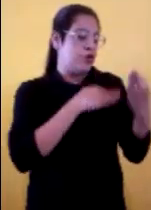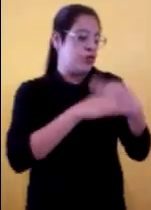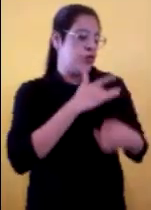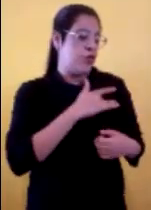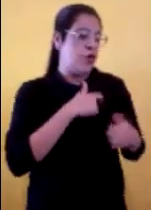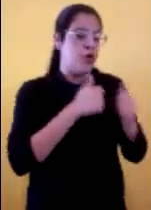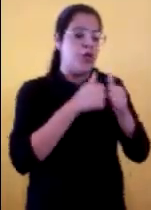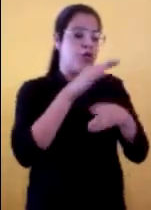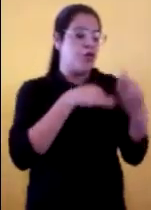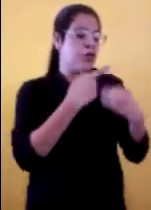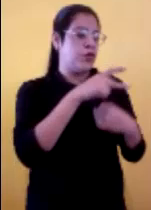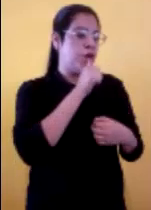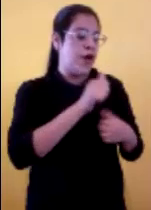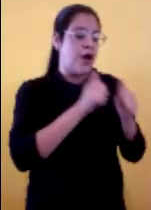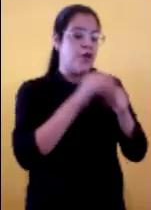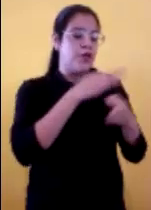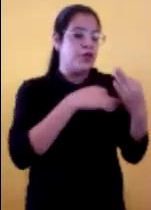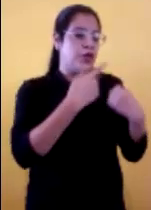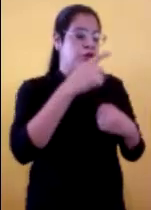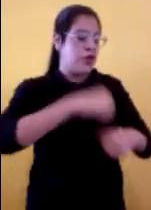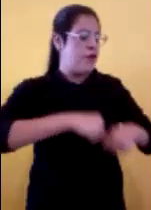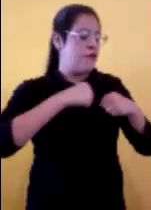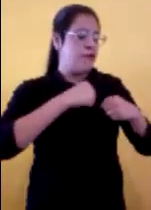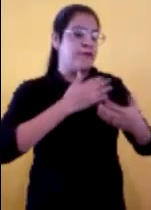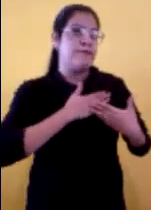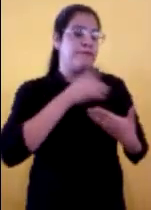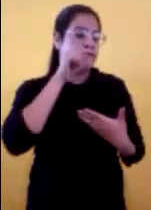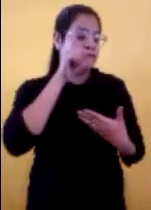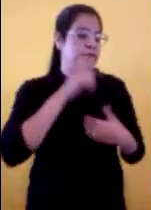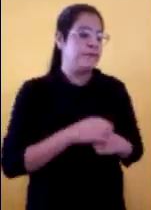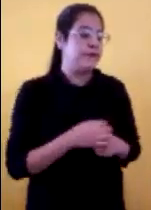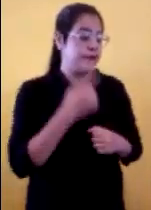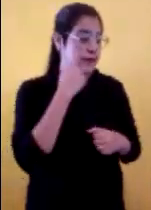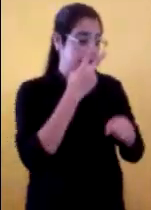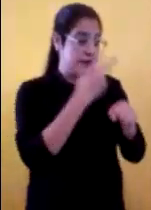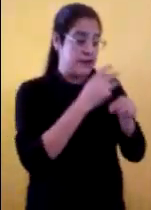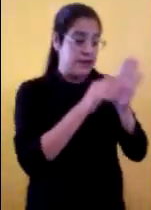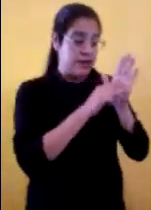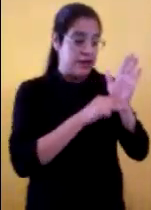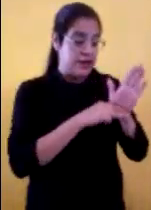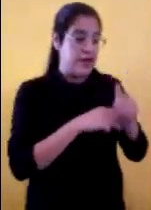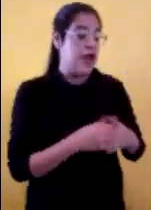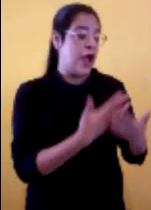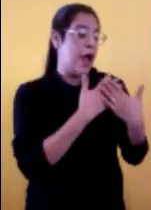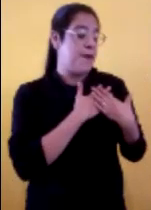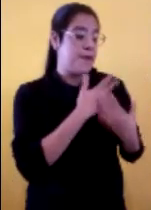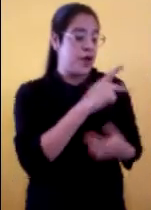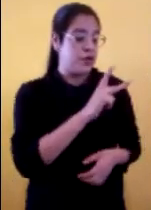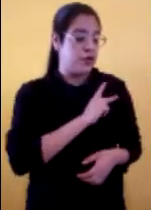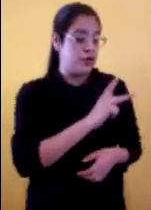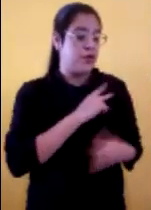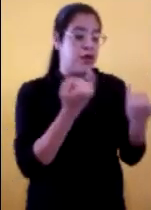Dios con todo tu corazón, con toda tu alma, con toda tu mente y con todas tus fuerzas. El segundo es este,